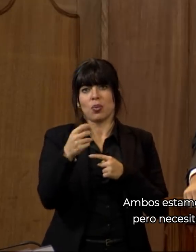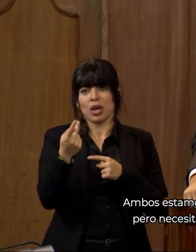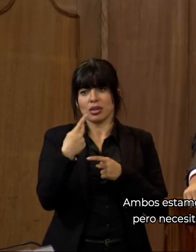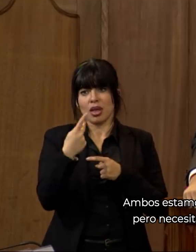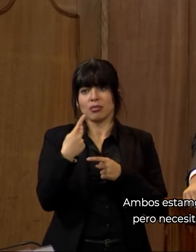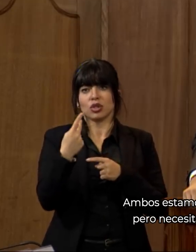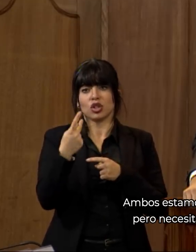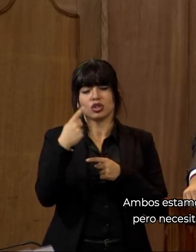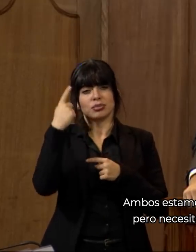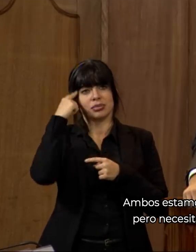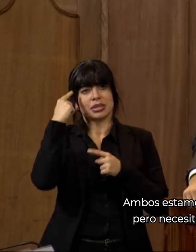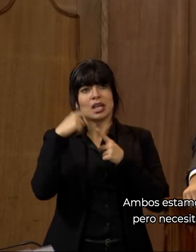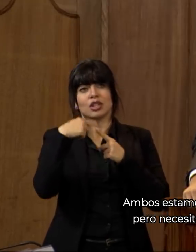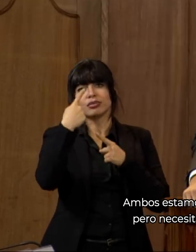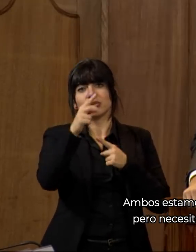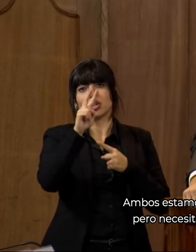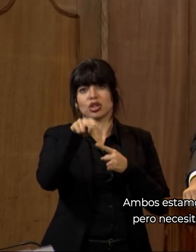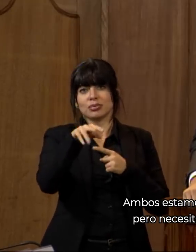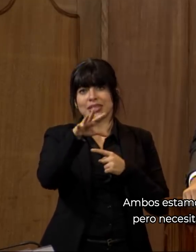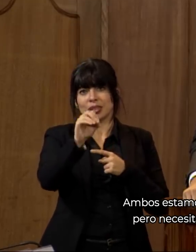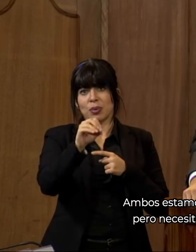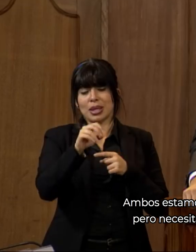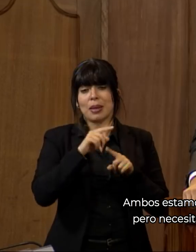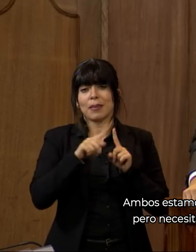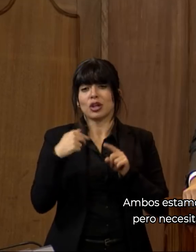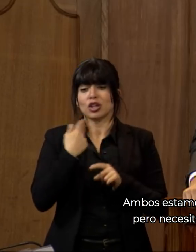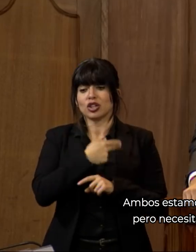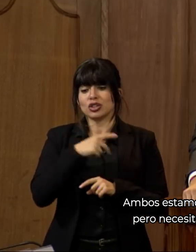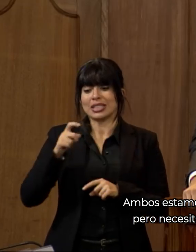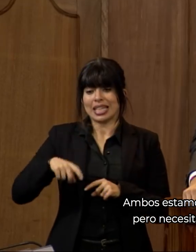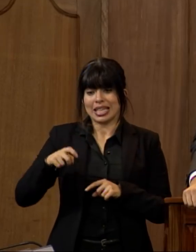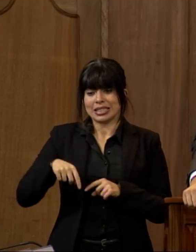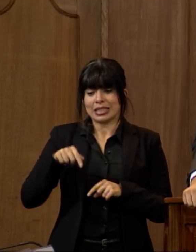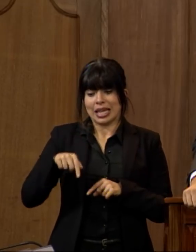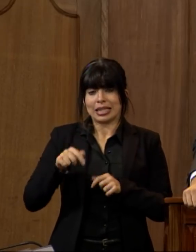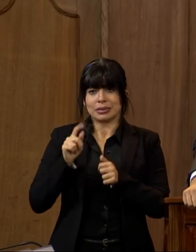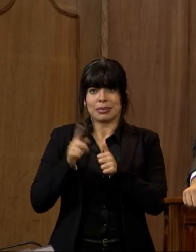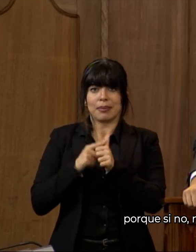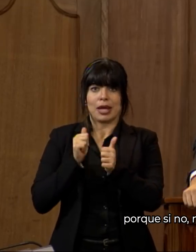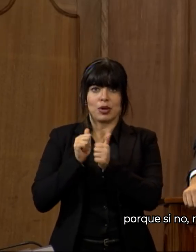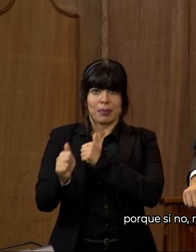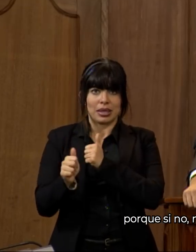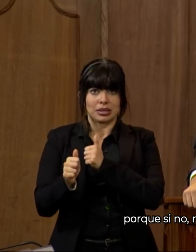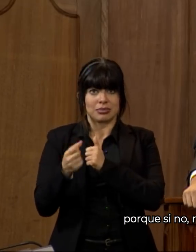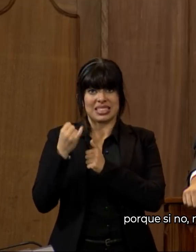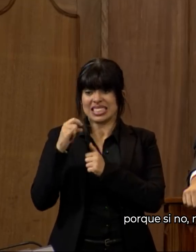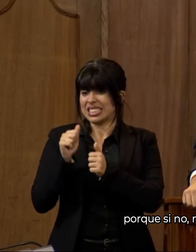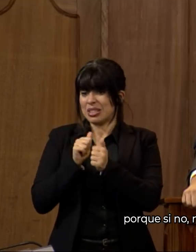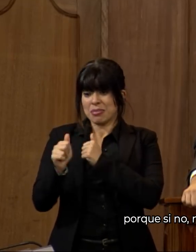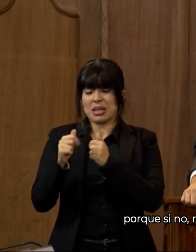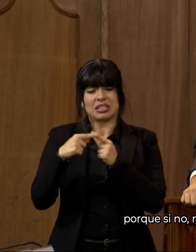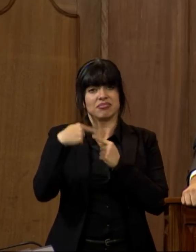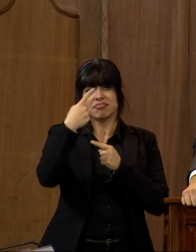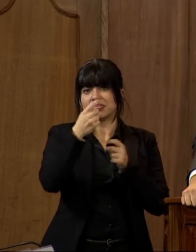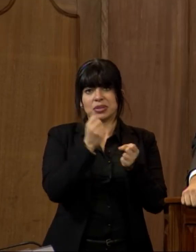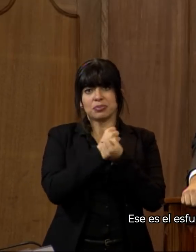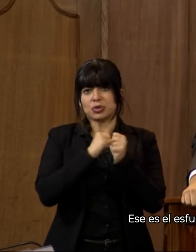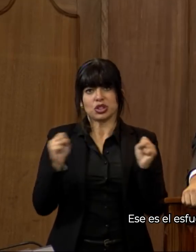Ambos estamos viendo el 2050, pero necesitamos pasar esto, porque si no, no va a ser posible.